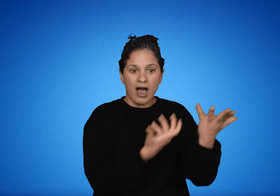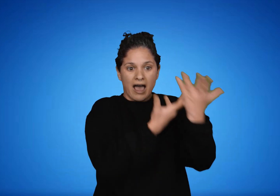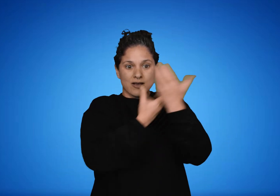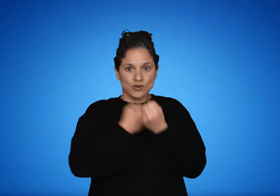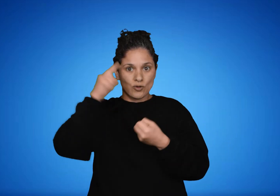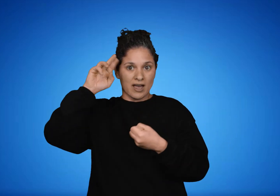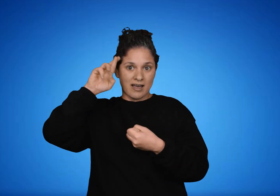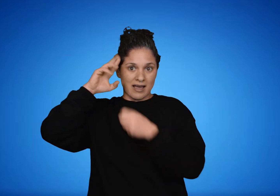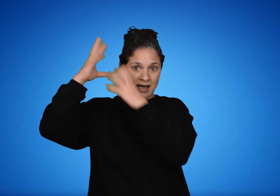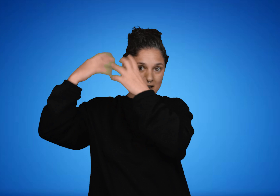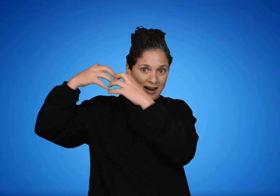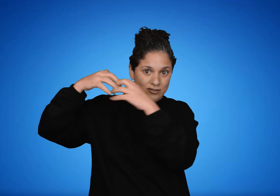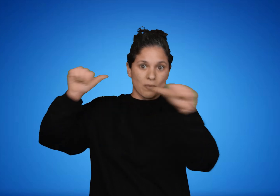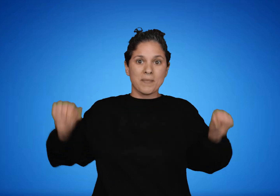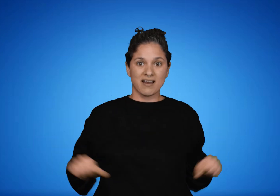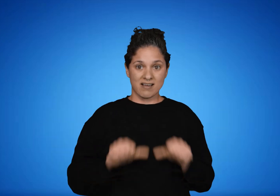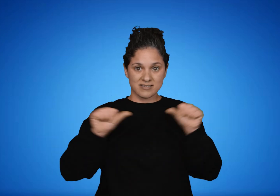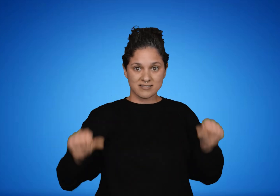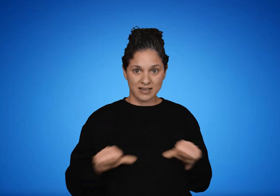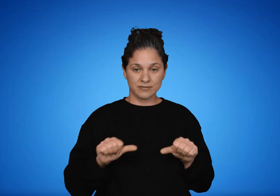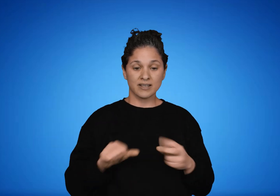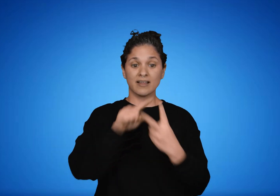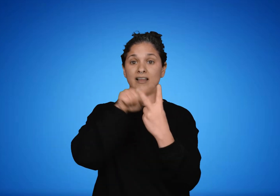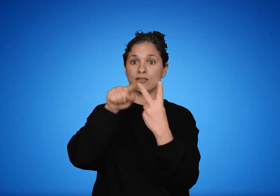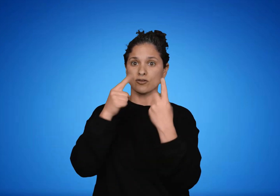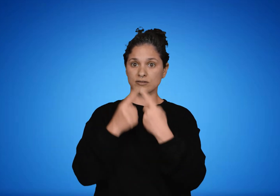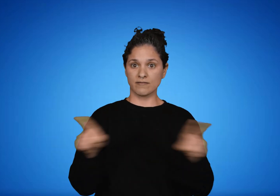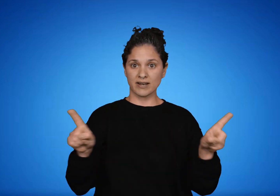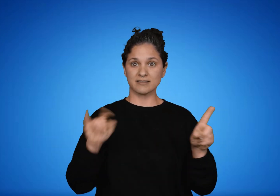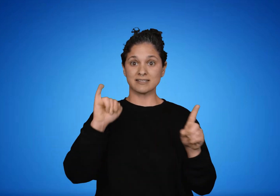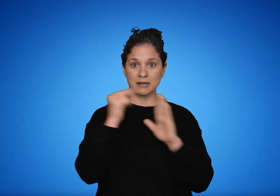imperativos que le dicta la razón, se pueden distinguir dos imperativos o mandatos.